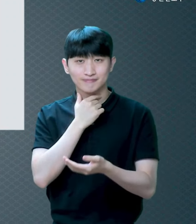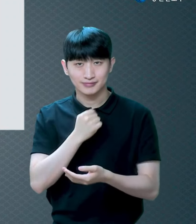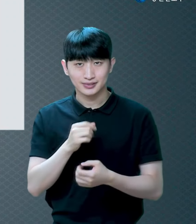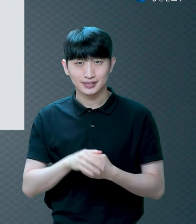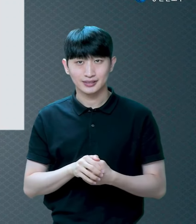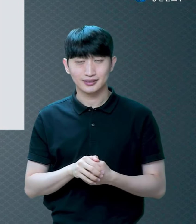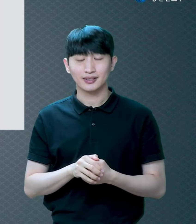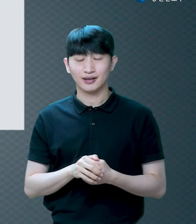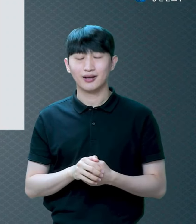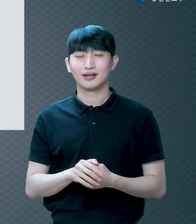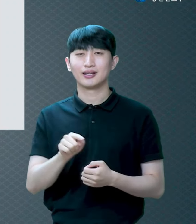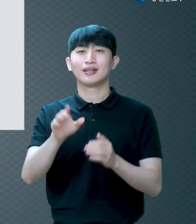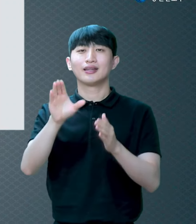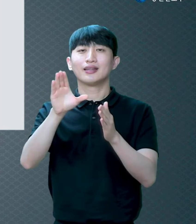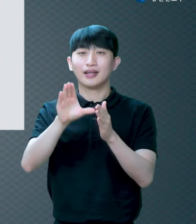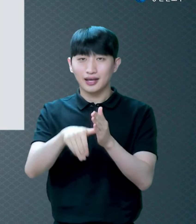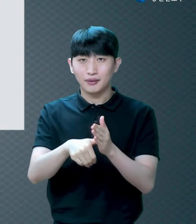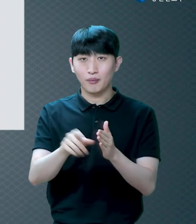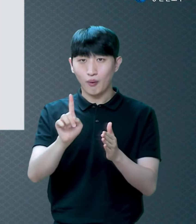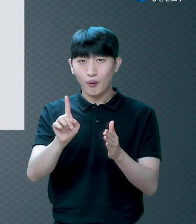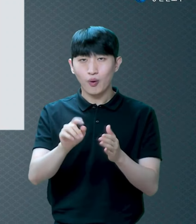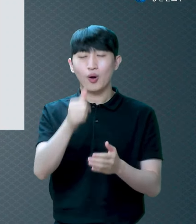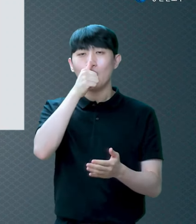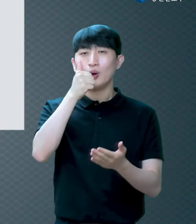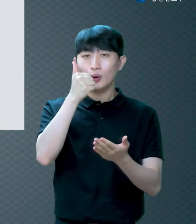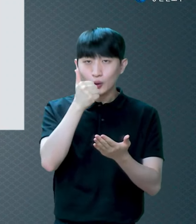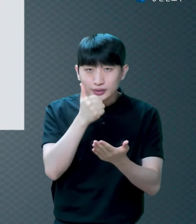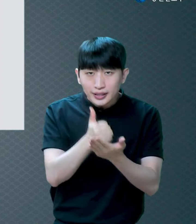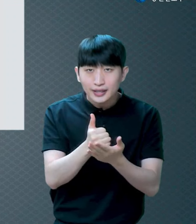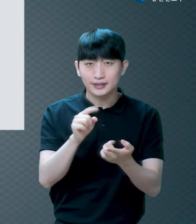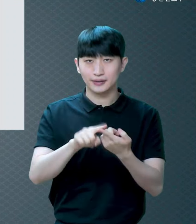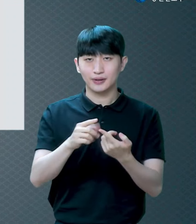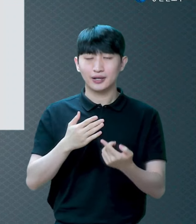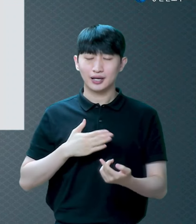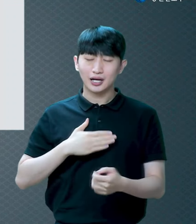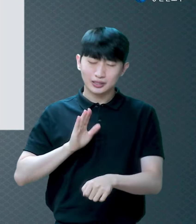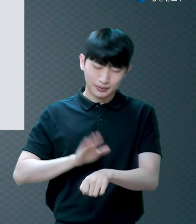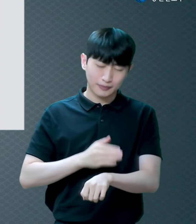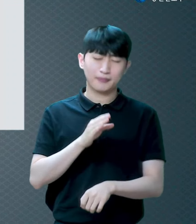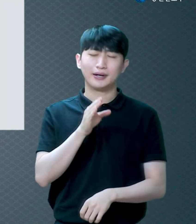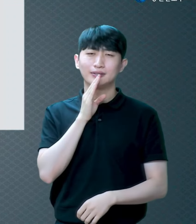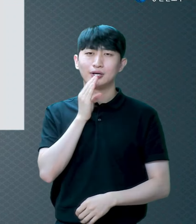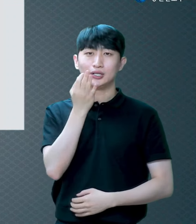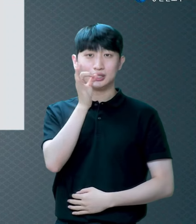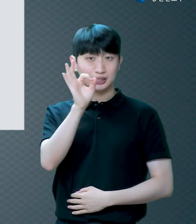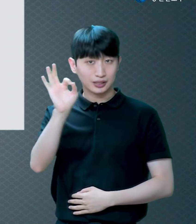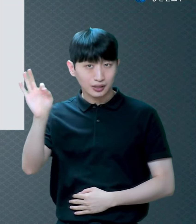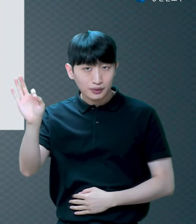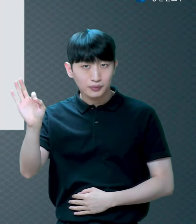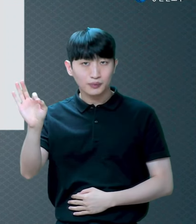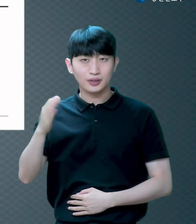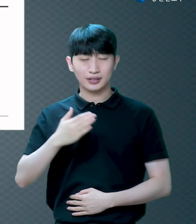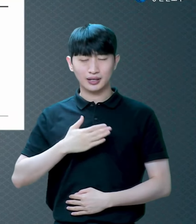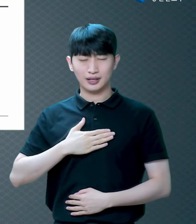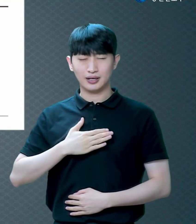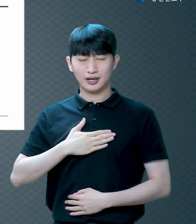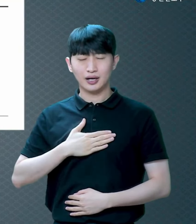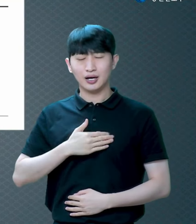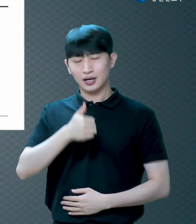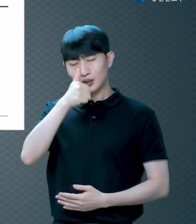자복하고 버리는 마음으로 참으로 구원받기를 원하는 그런 마음으로